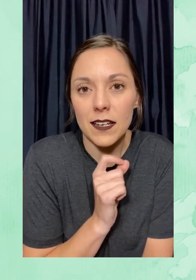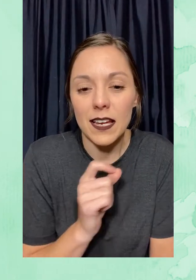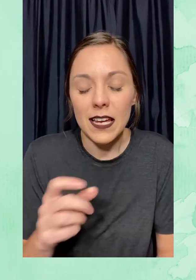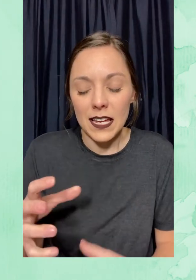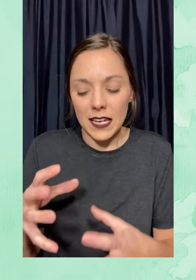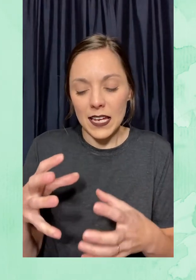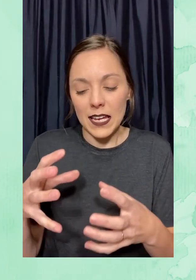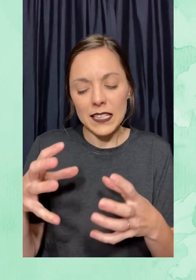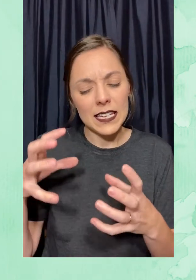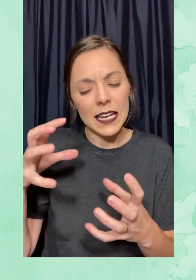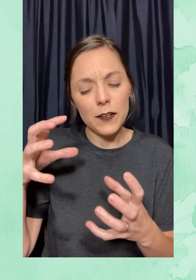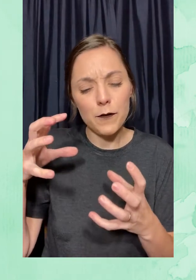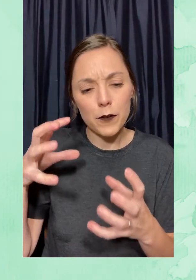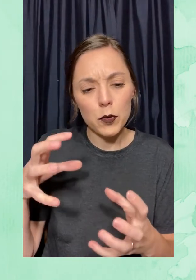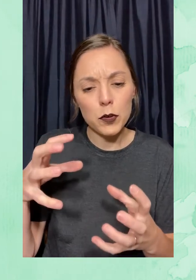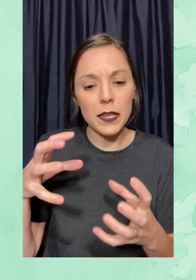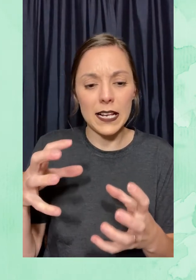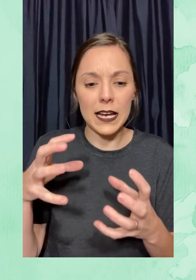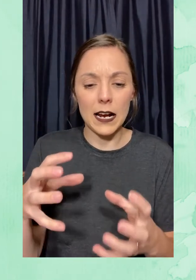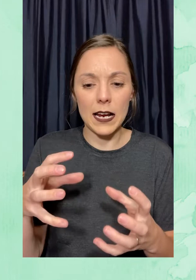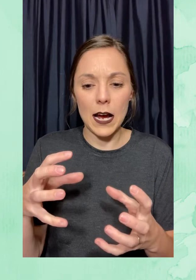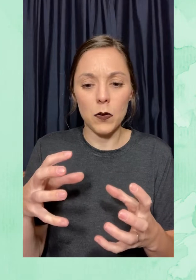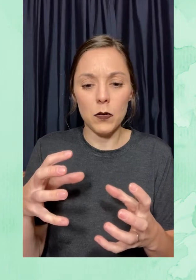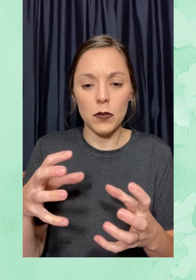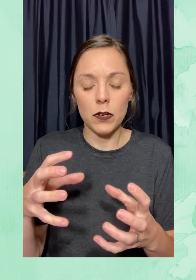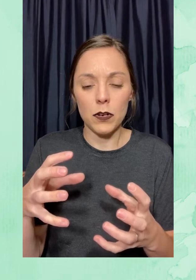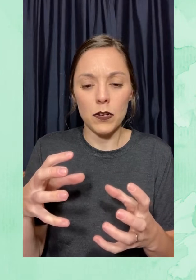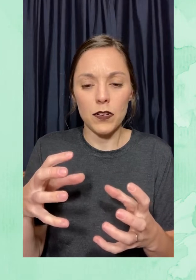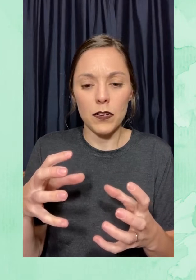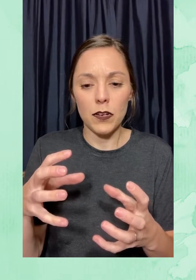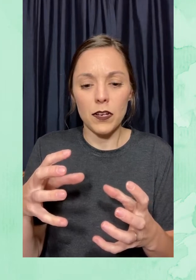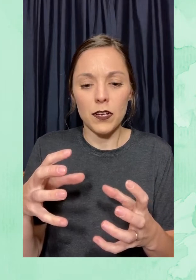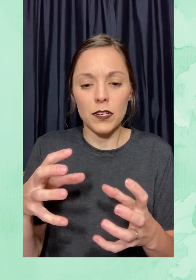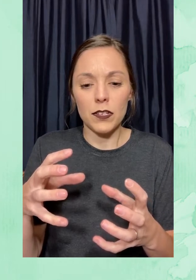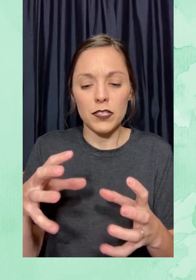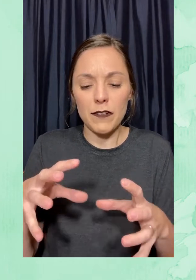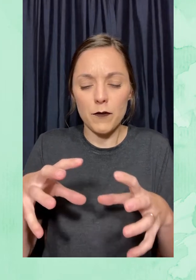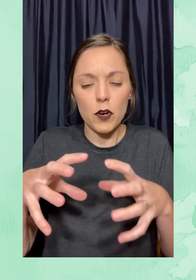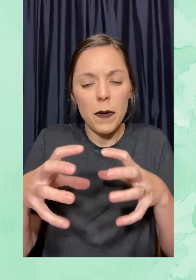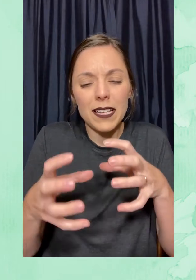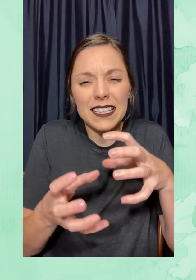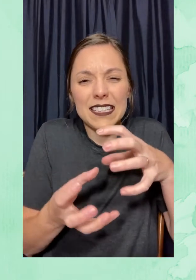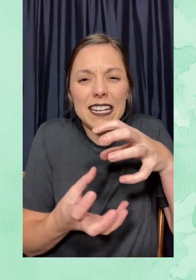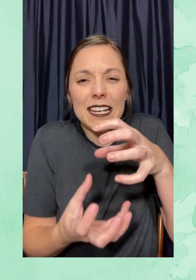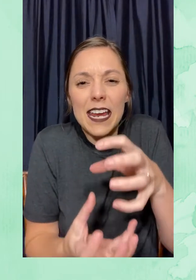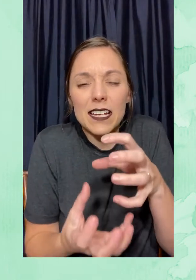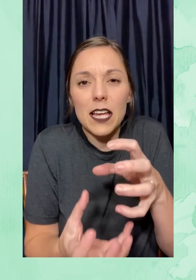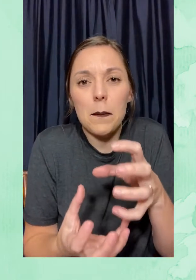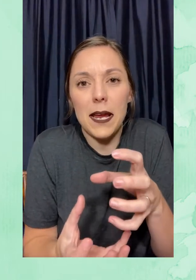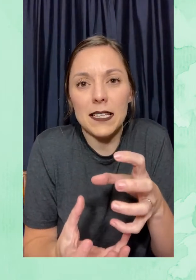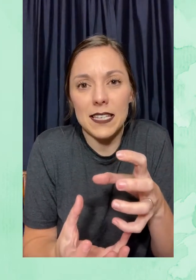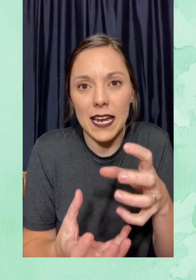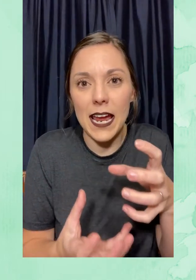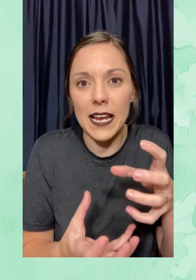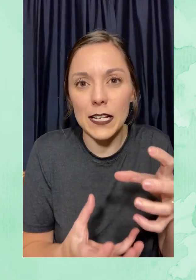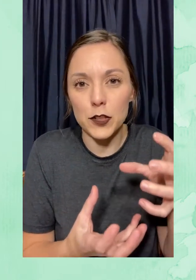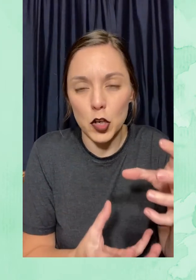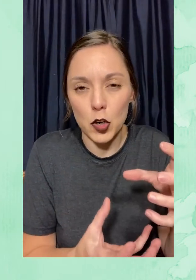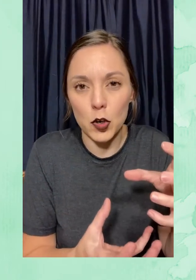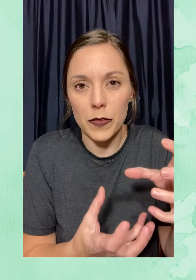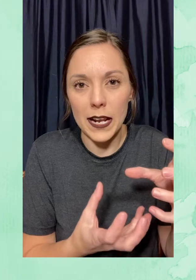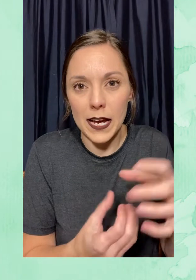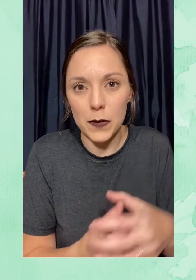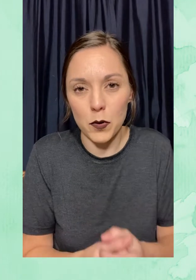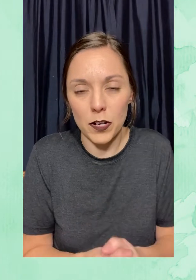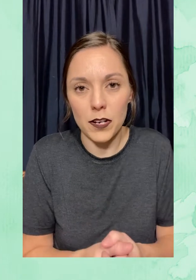es que el fruto del cacao se forma directamente en el